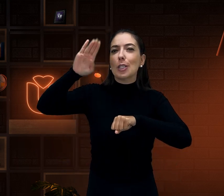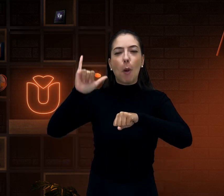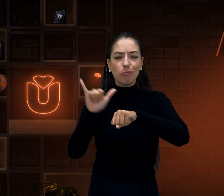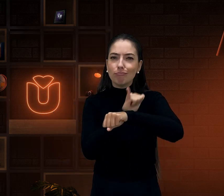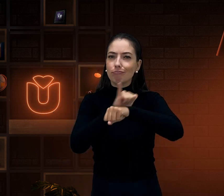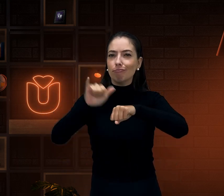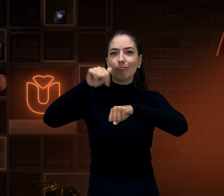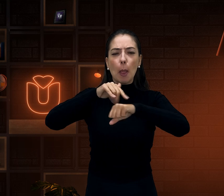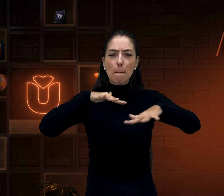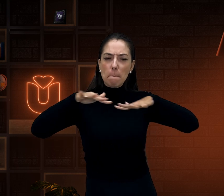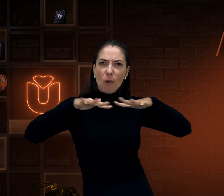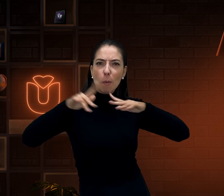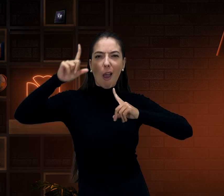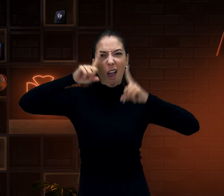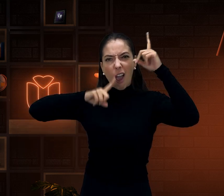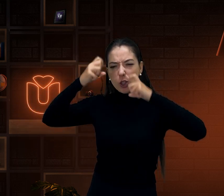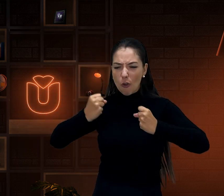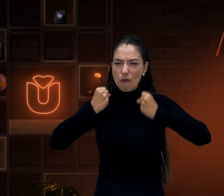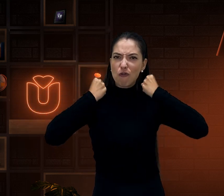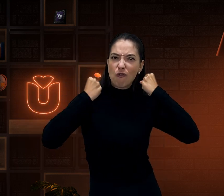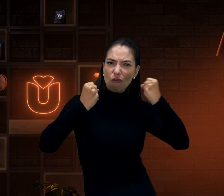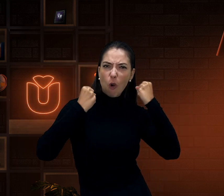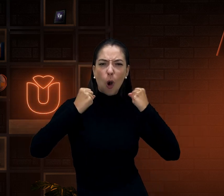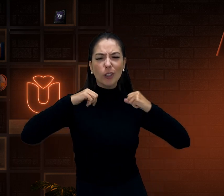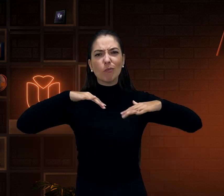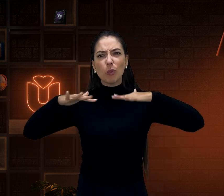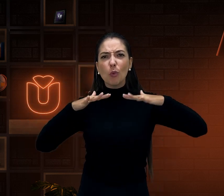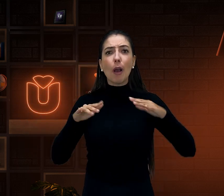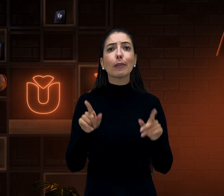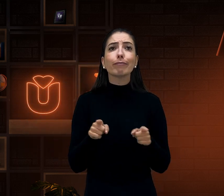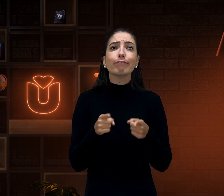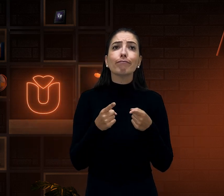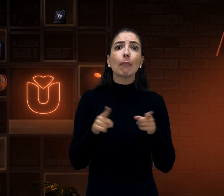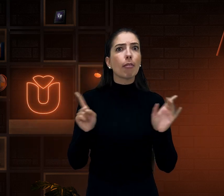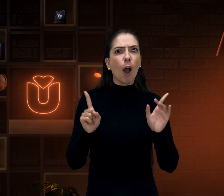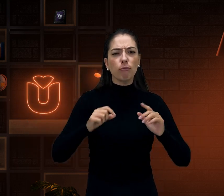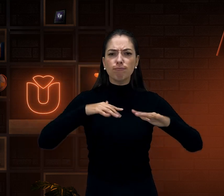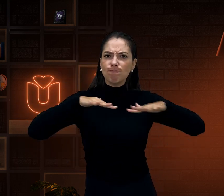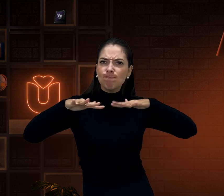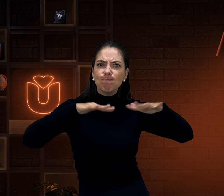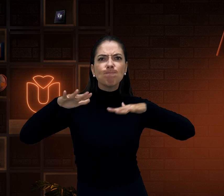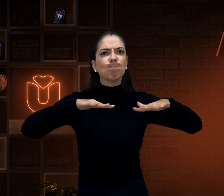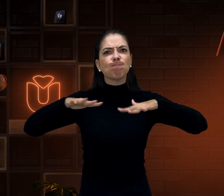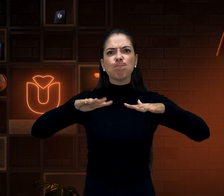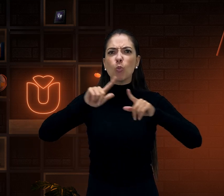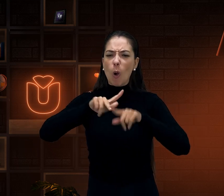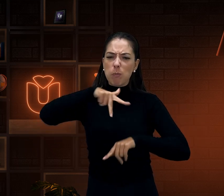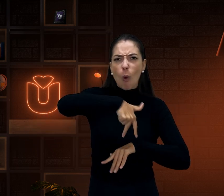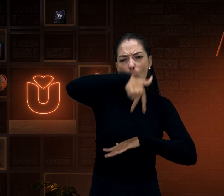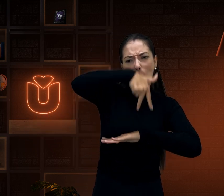de tradução, que ensinem expressão de uma maneira mais forte, não muito apática, mas com bastante